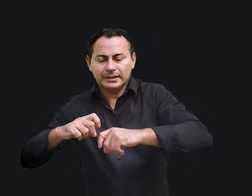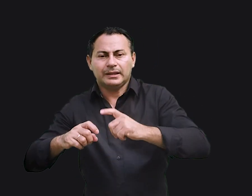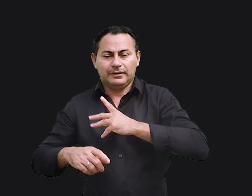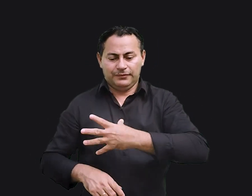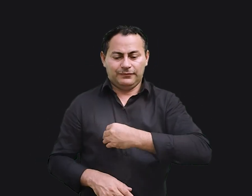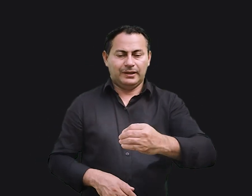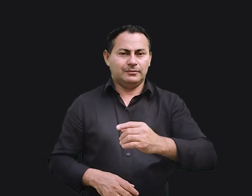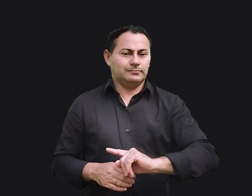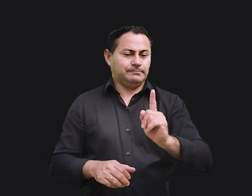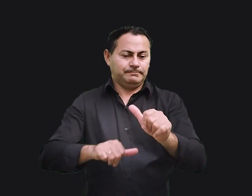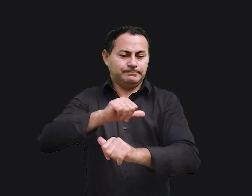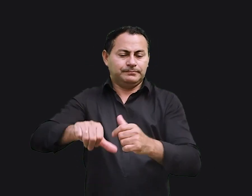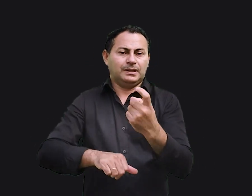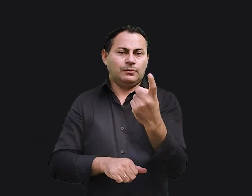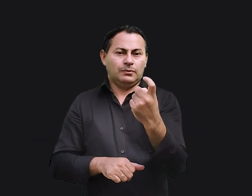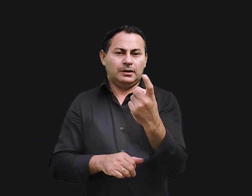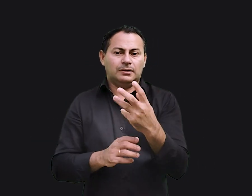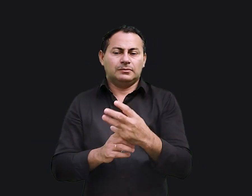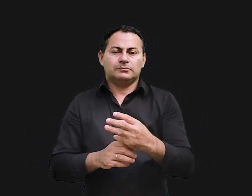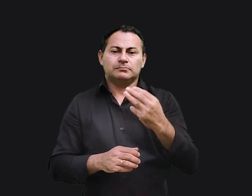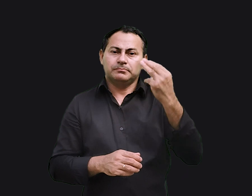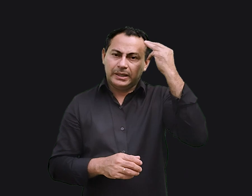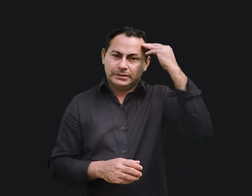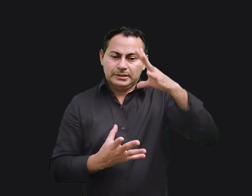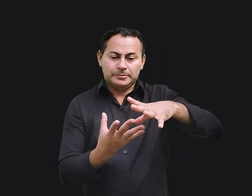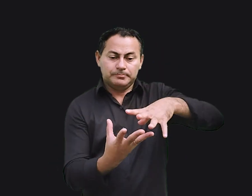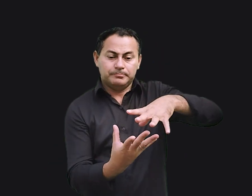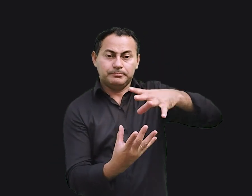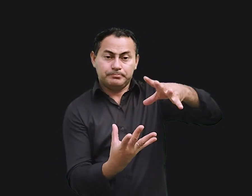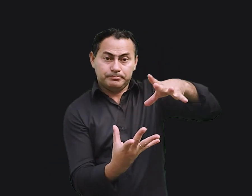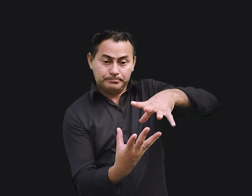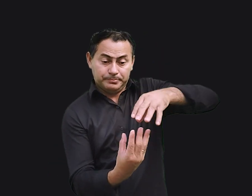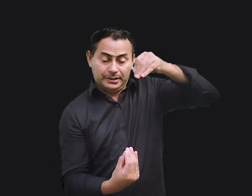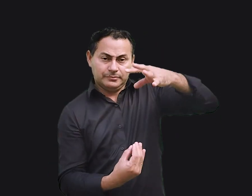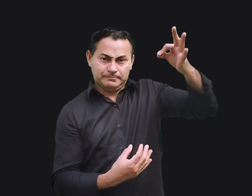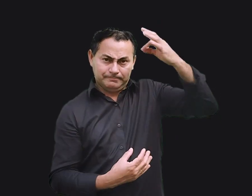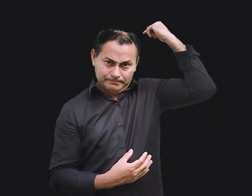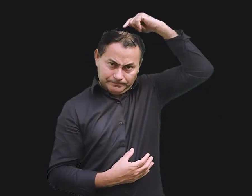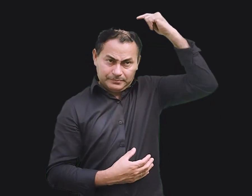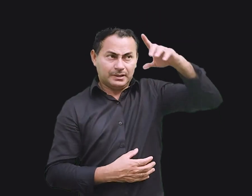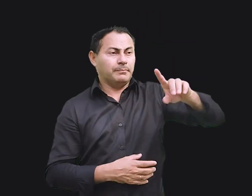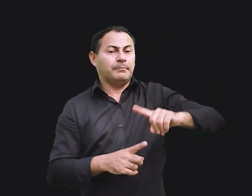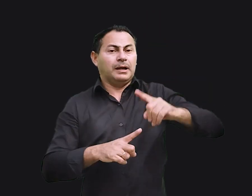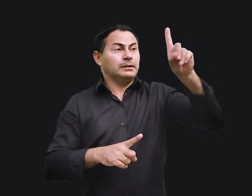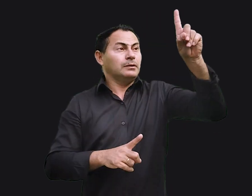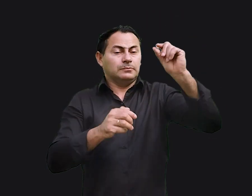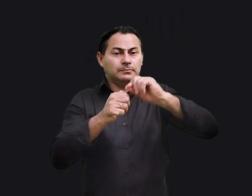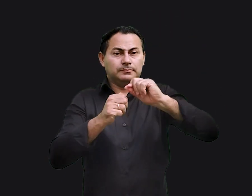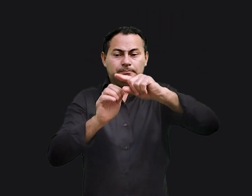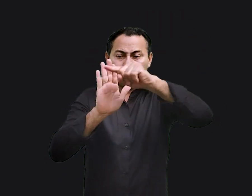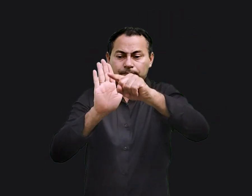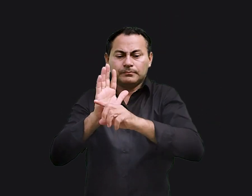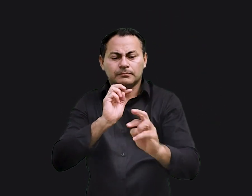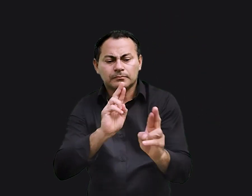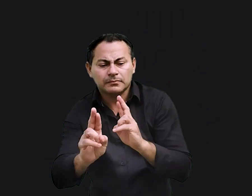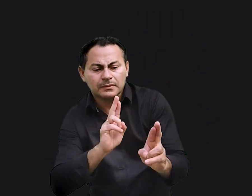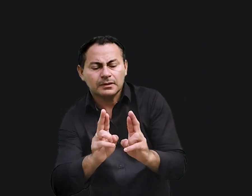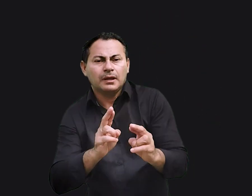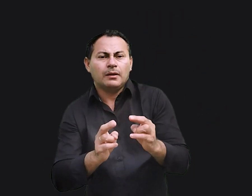eles não se tornam uma somente espírito. mas quando Deus planejou o relacionamento entre o homem e mulher, ele quis